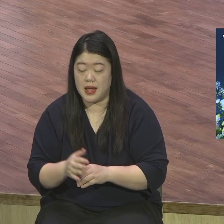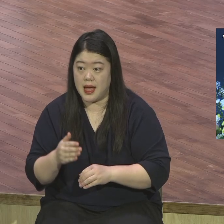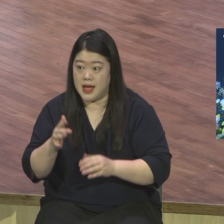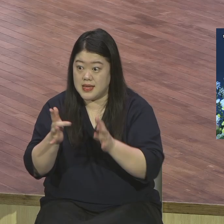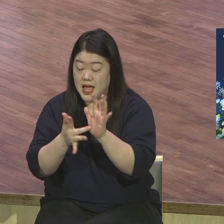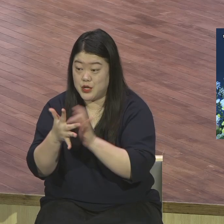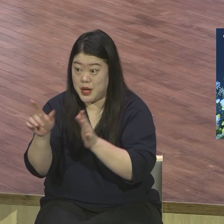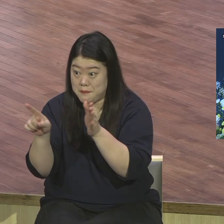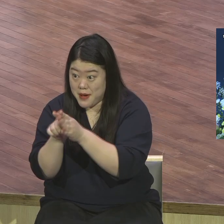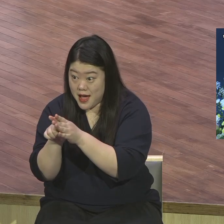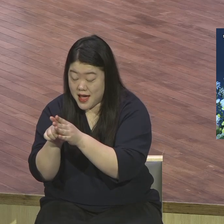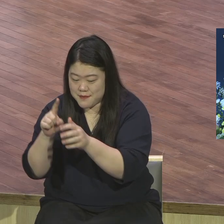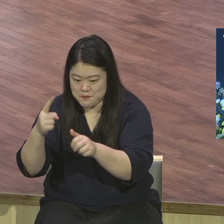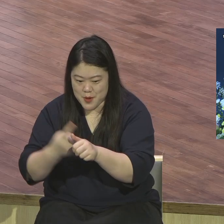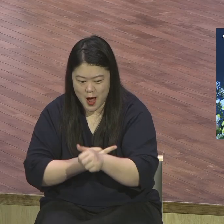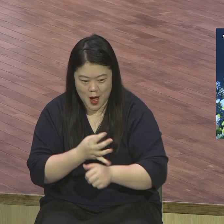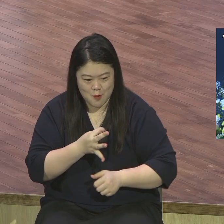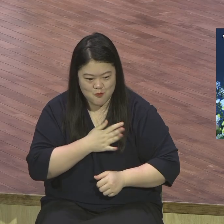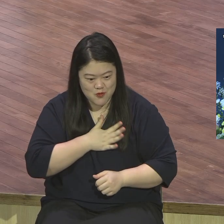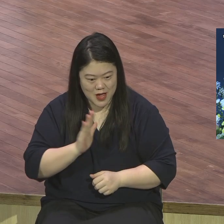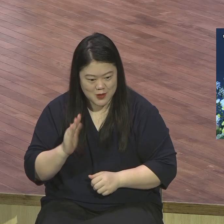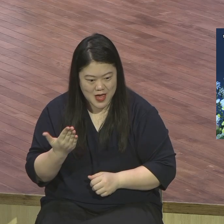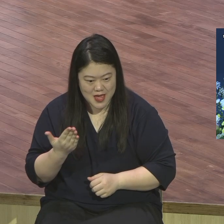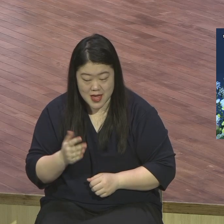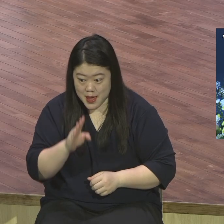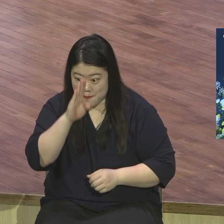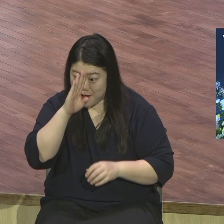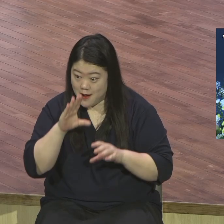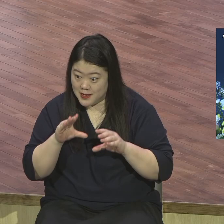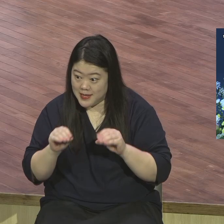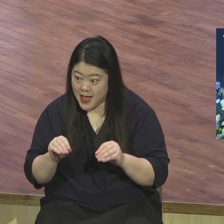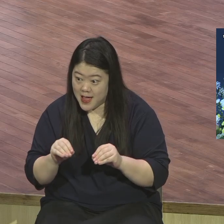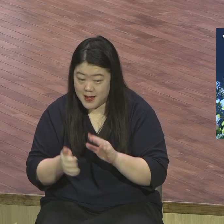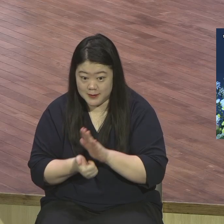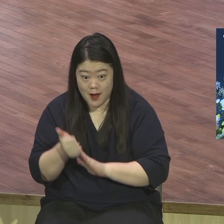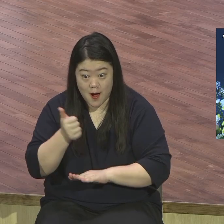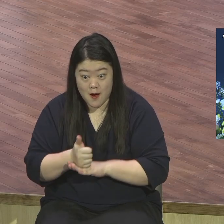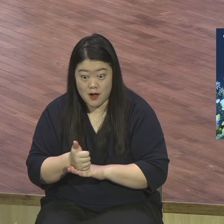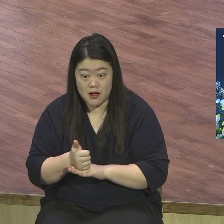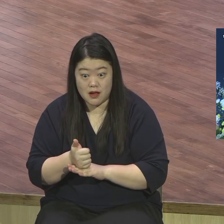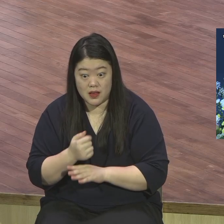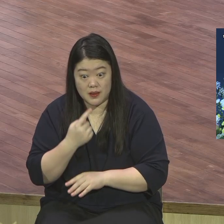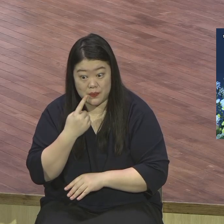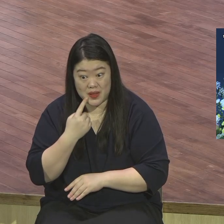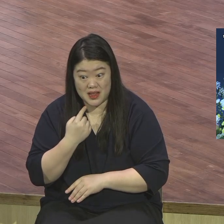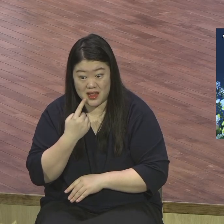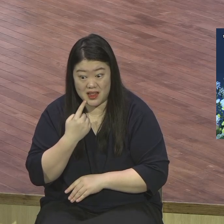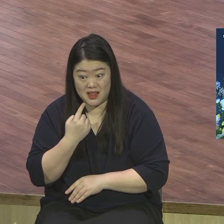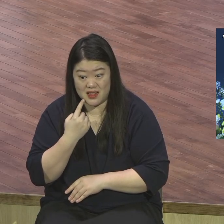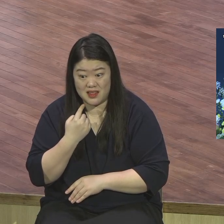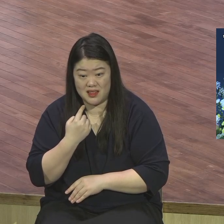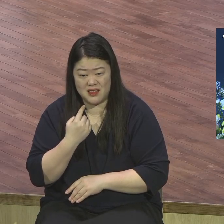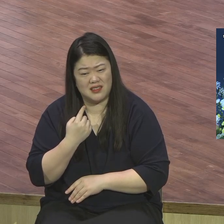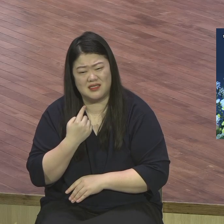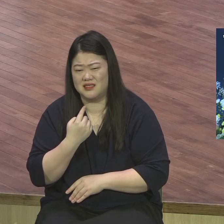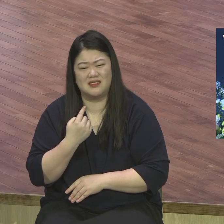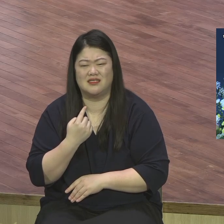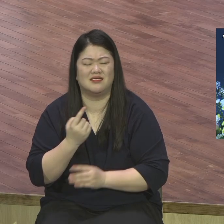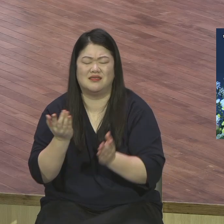예수 믿으면 세상에 살면서 성공한다더라 서론입니다 그래서 기독교